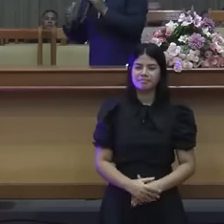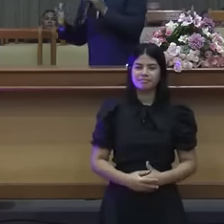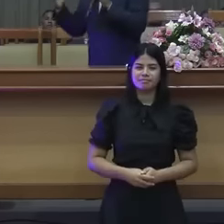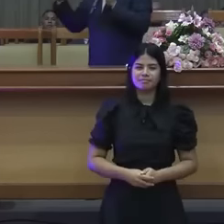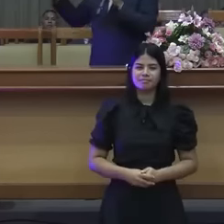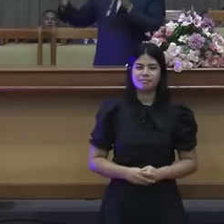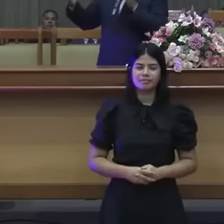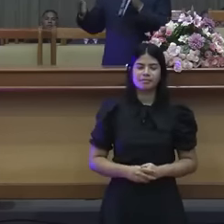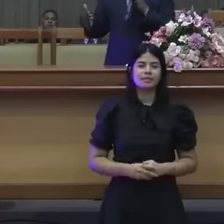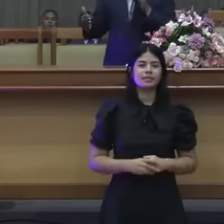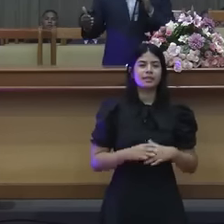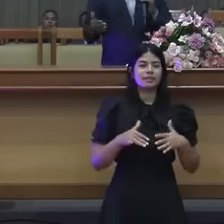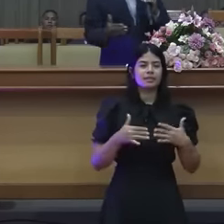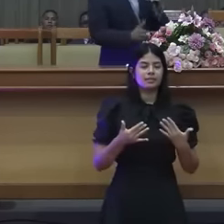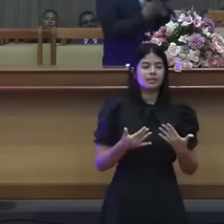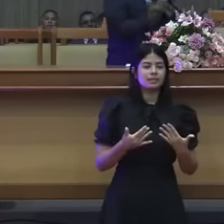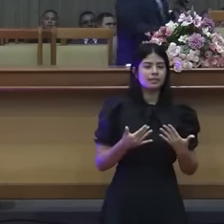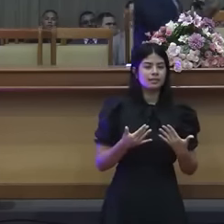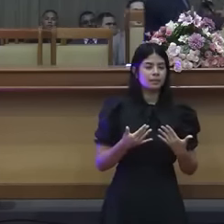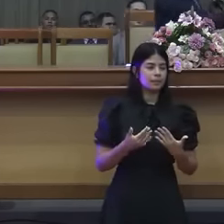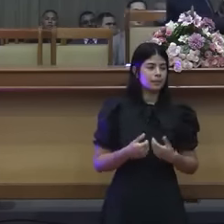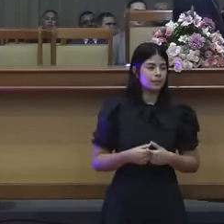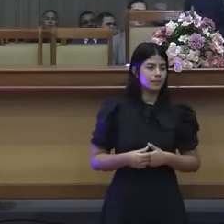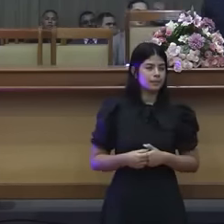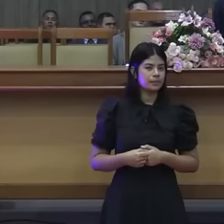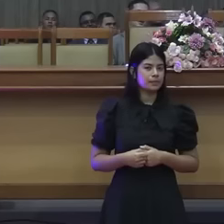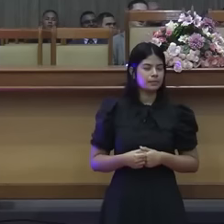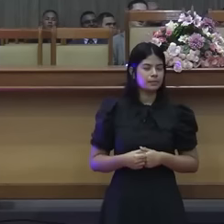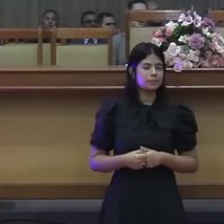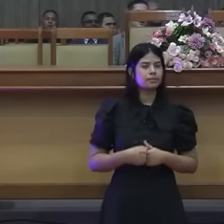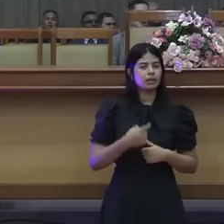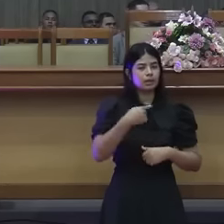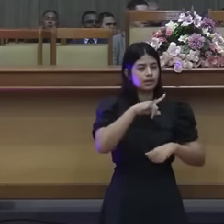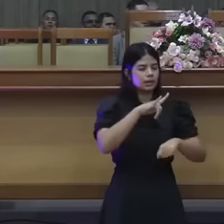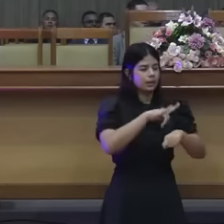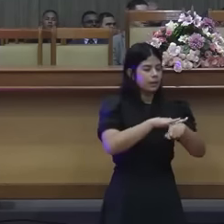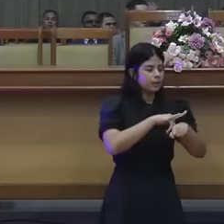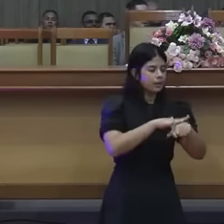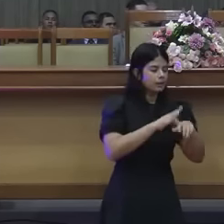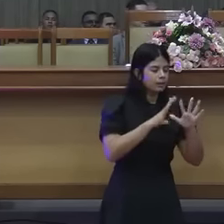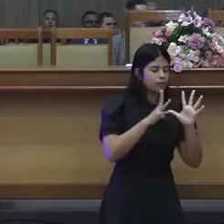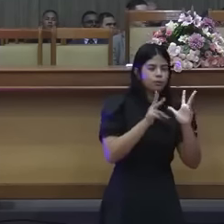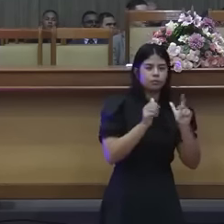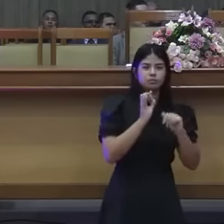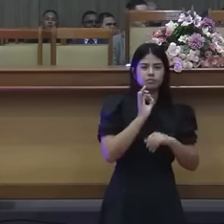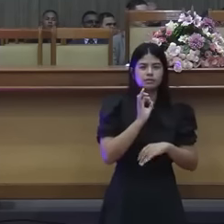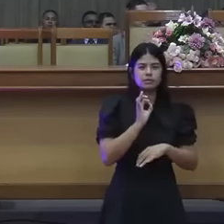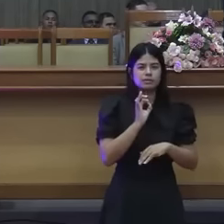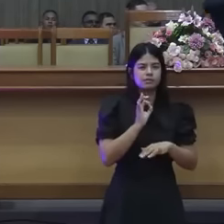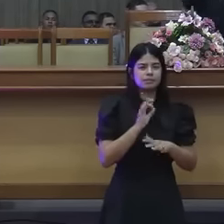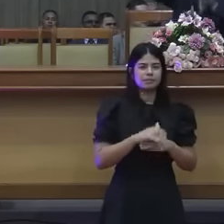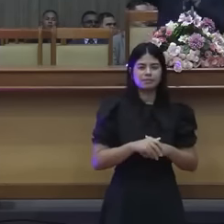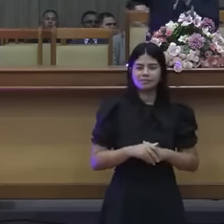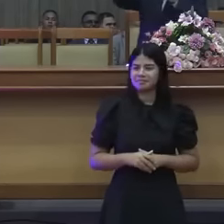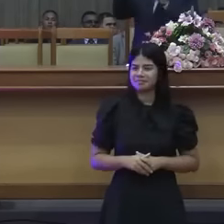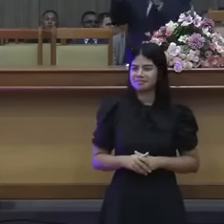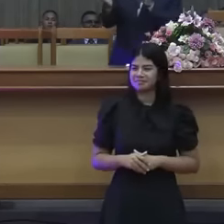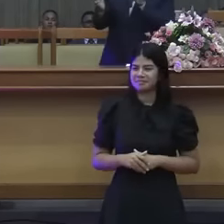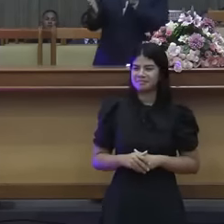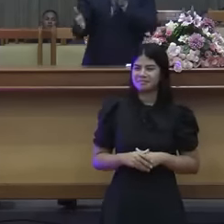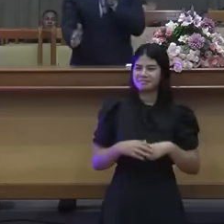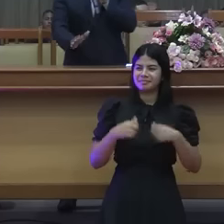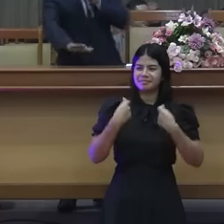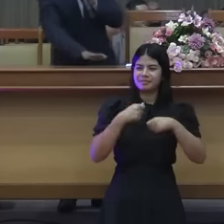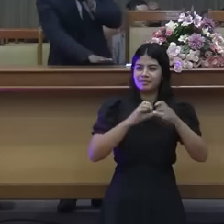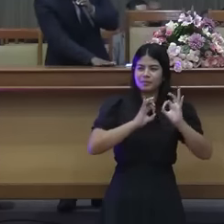pronto, aí quando, antes de tu fazeres a tua necessidade, cava um buraco, faz a tua necessidade